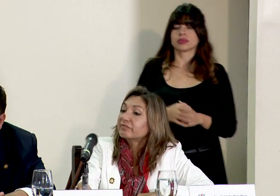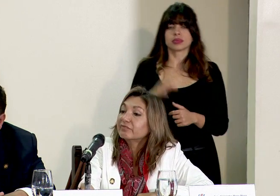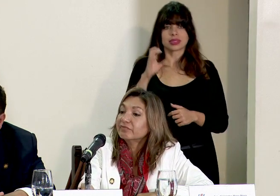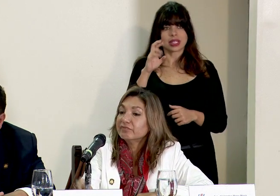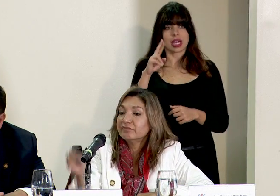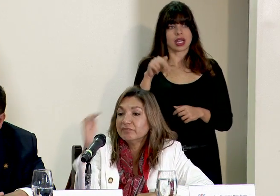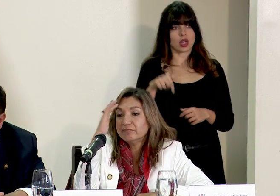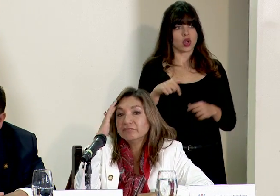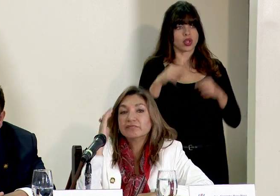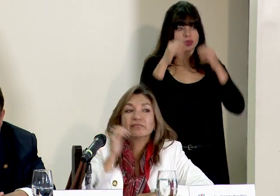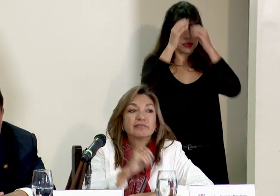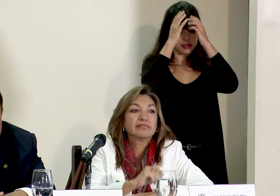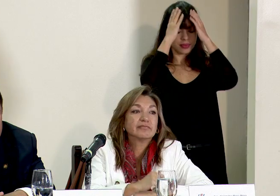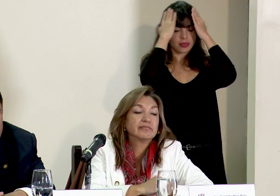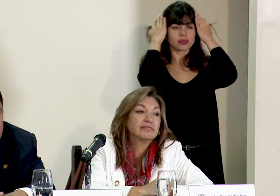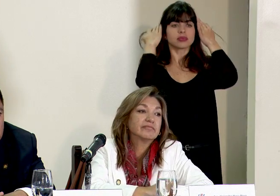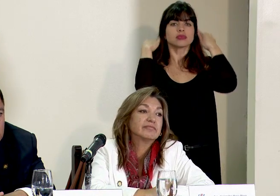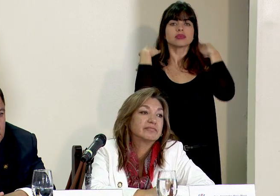de seguido diario extra